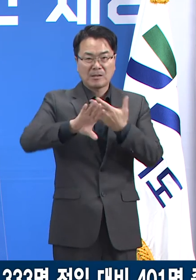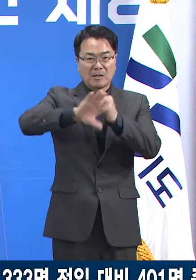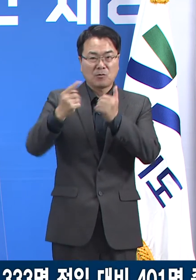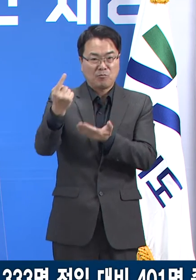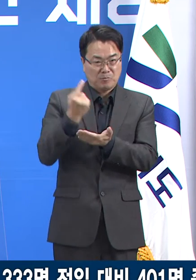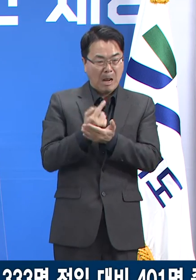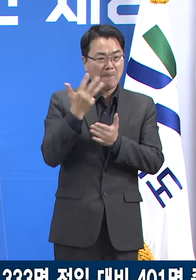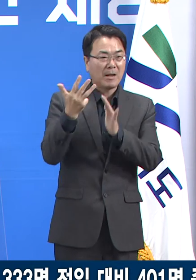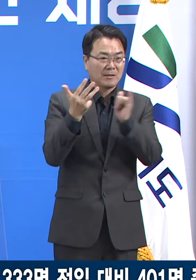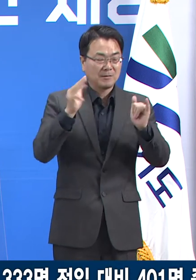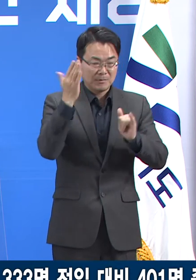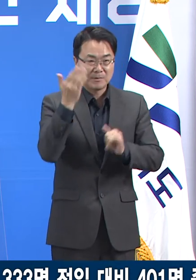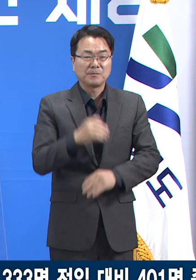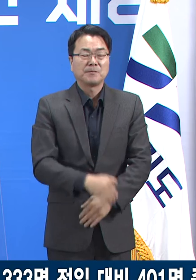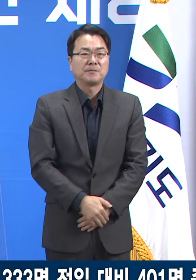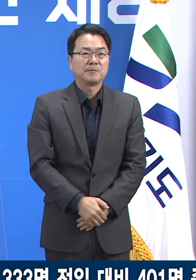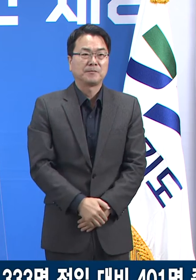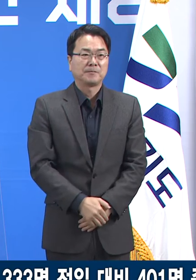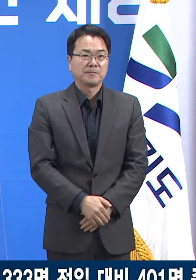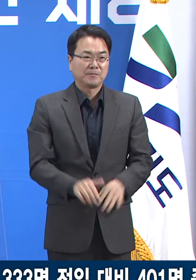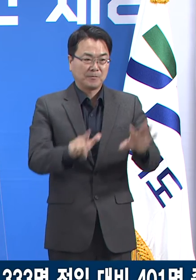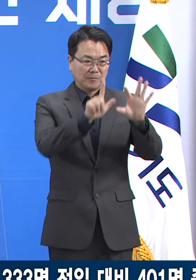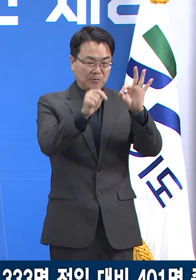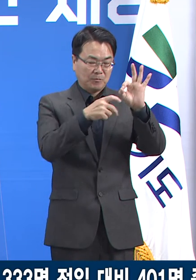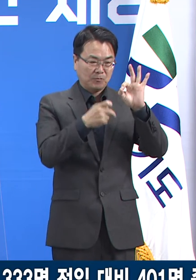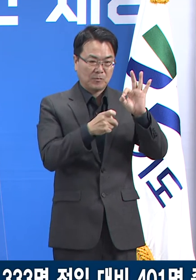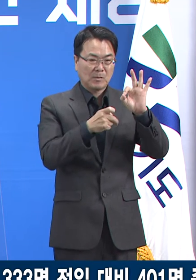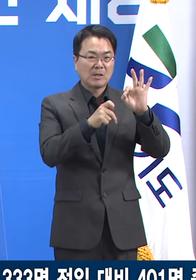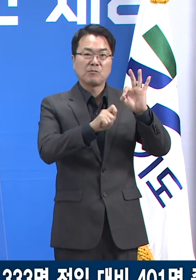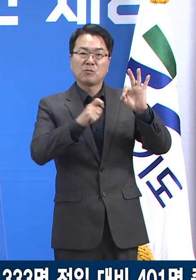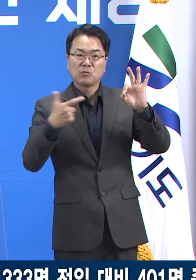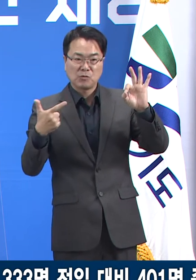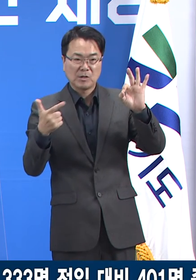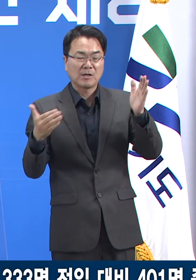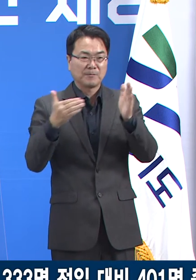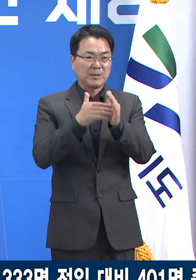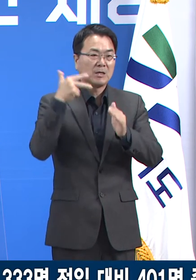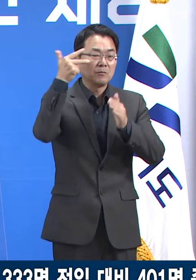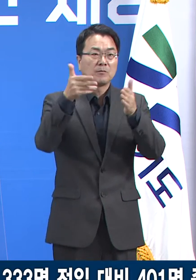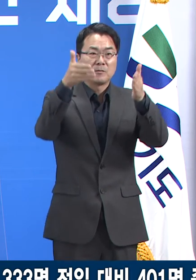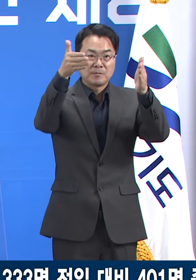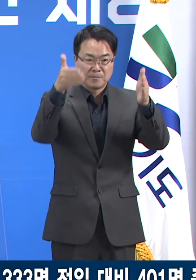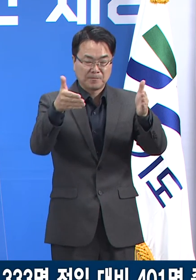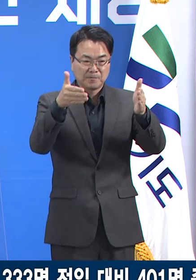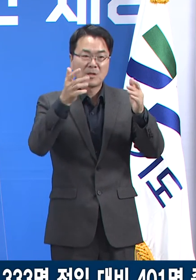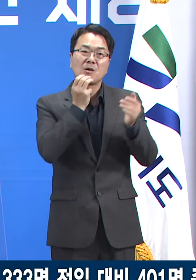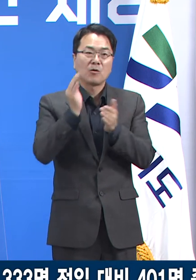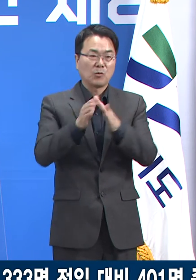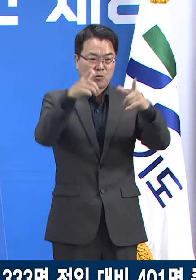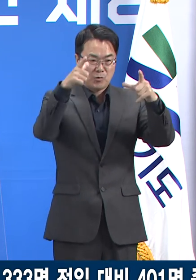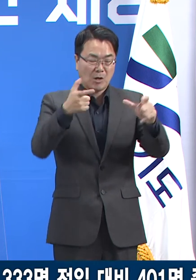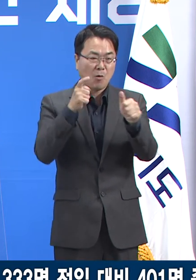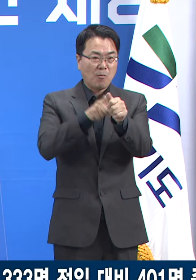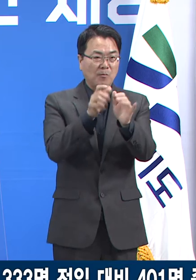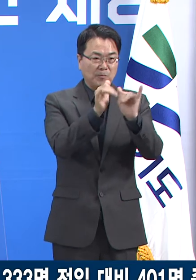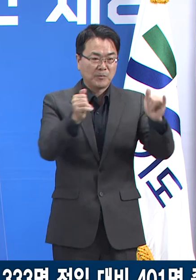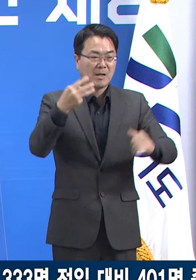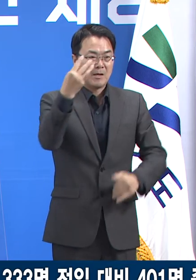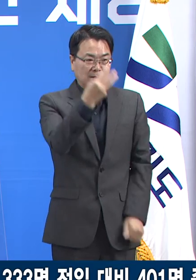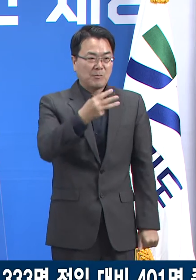해외 유입이 8명입니다. 10월 10일부터 10월 16일까지 한 주간 발생한 도내 확진자 수는 3